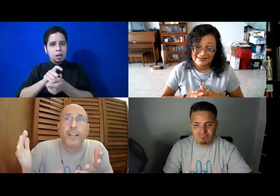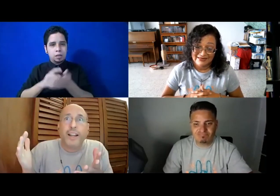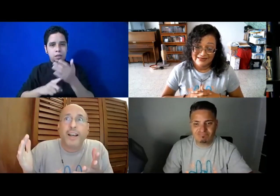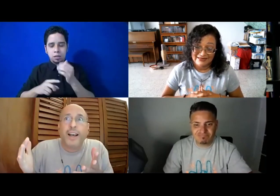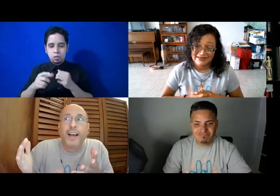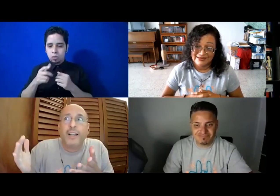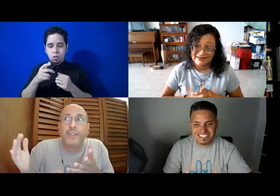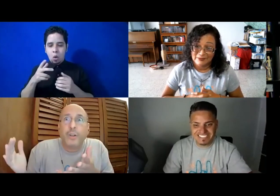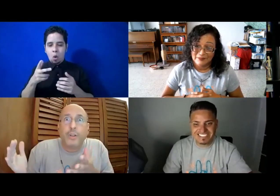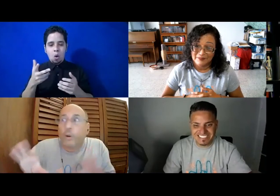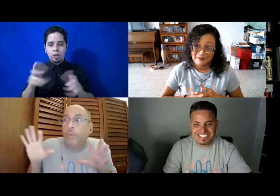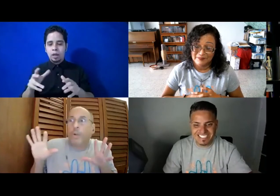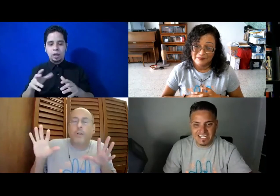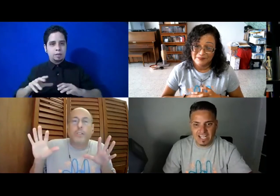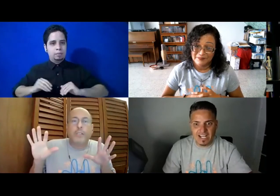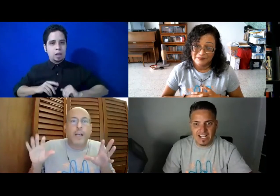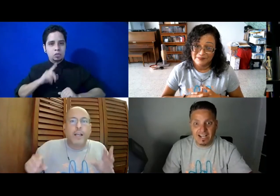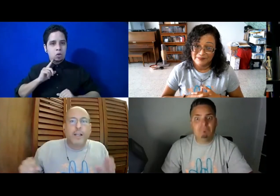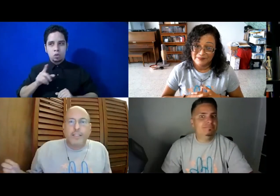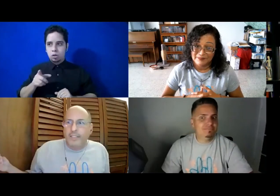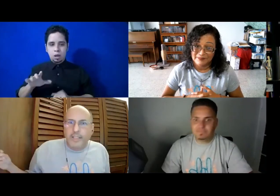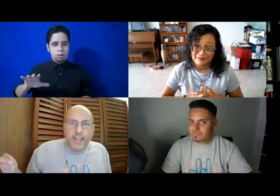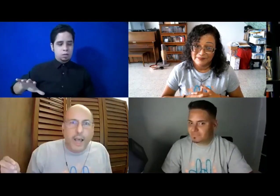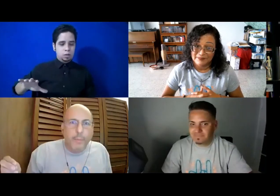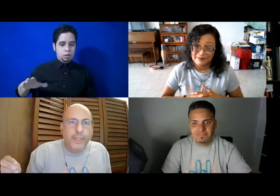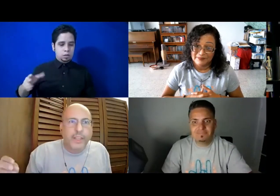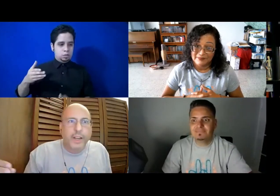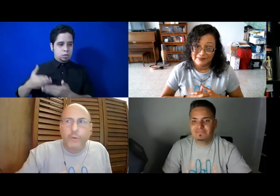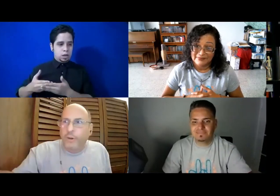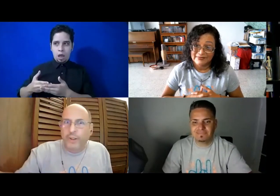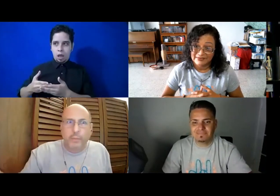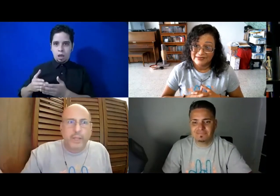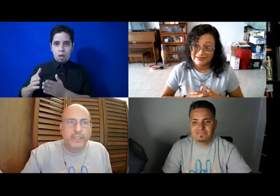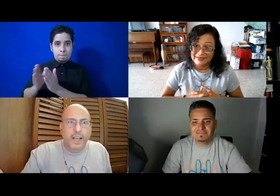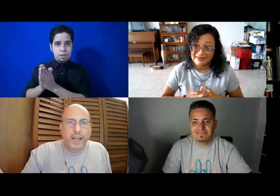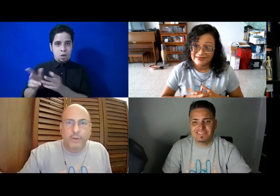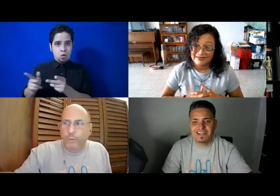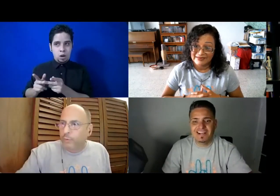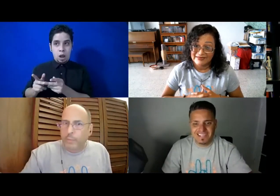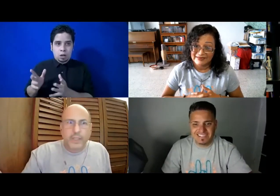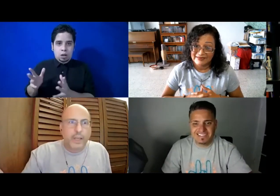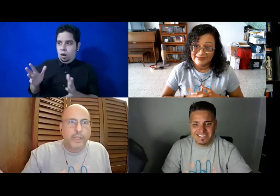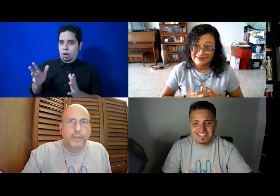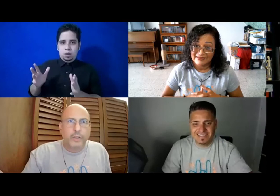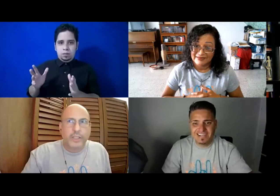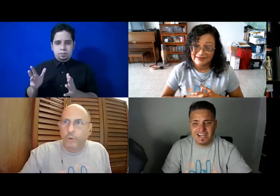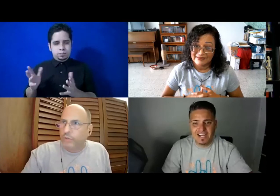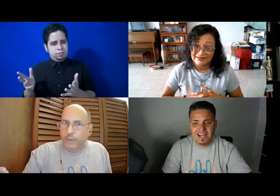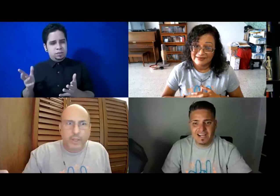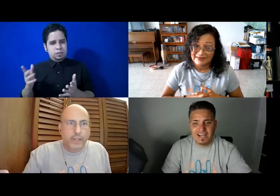al sordo como una cosa que si llega a pedir en una farmacia un medicamento y no sabe el